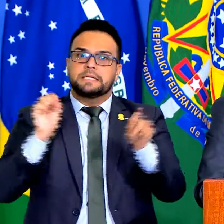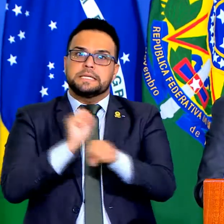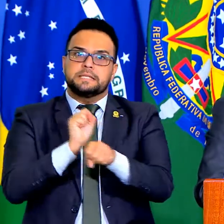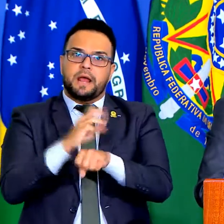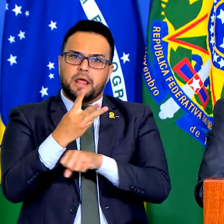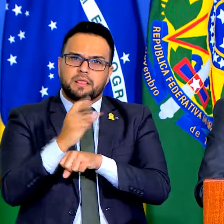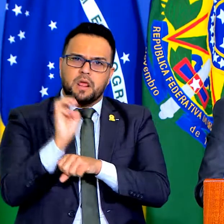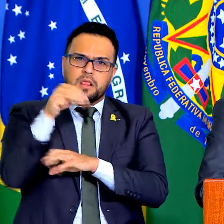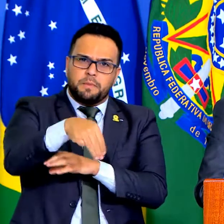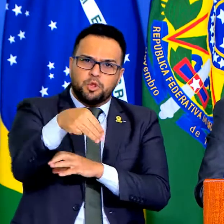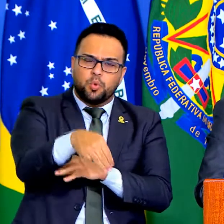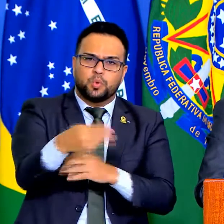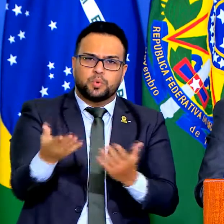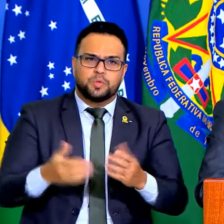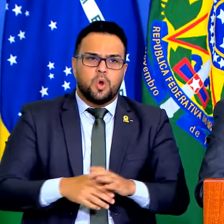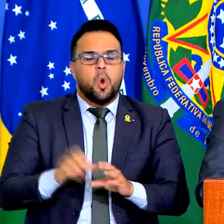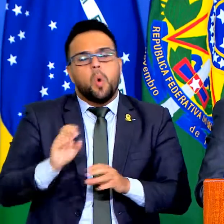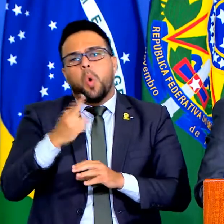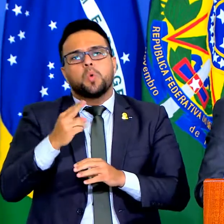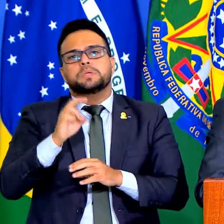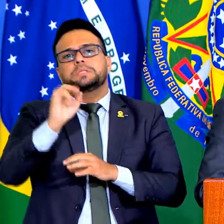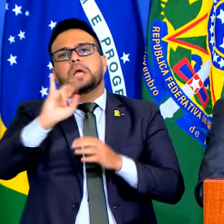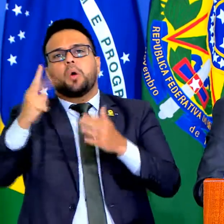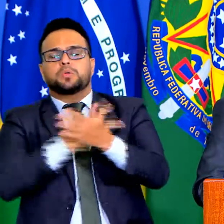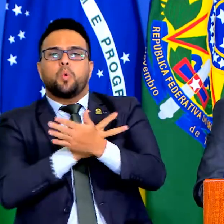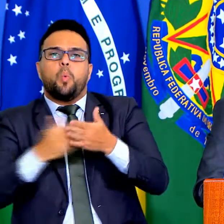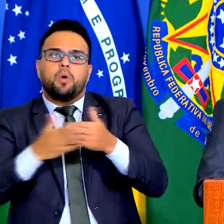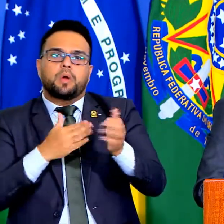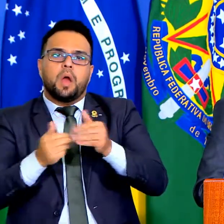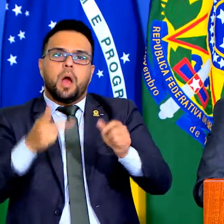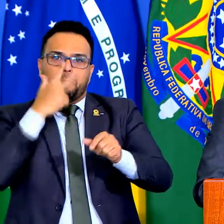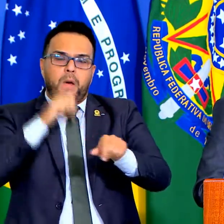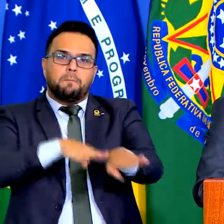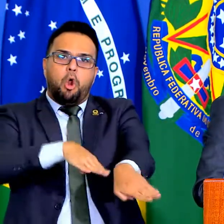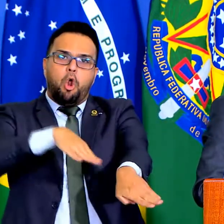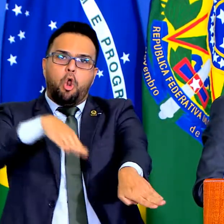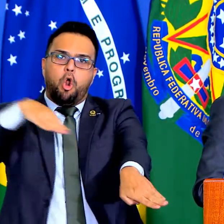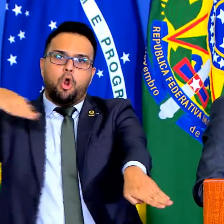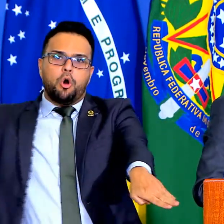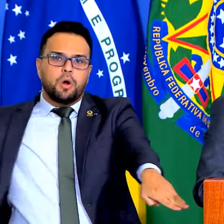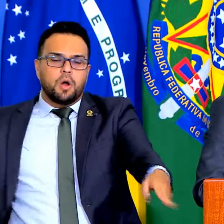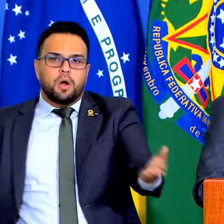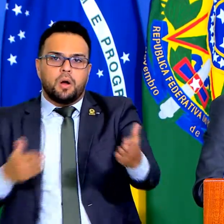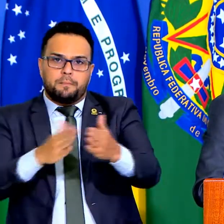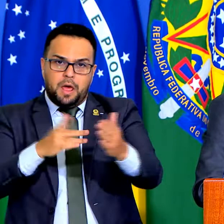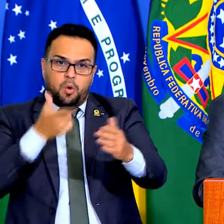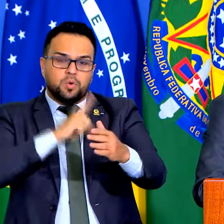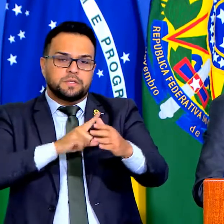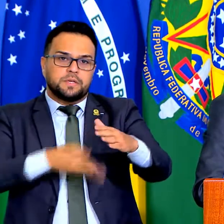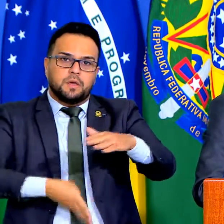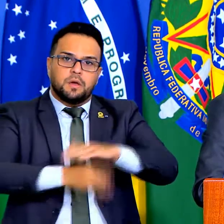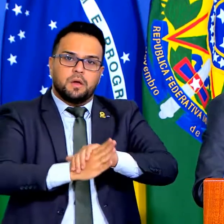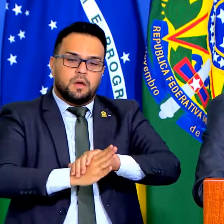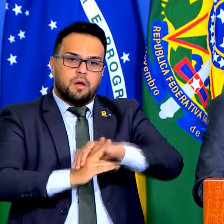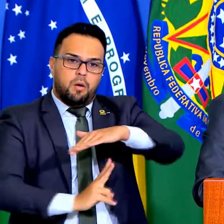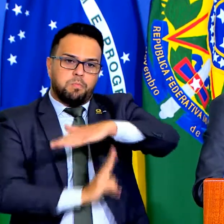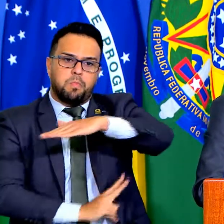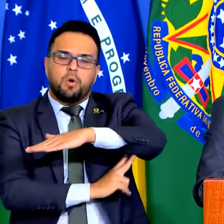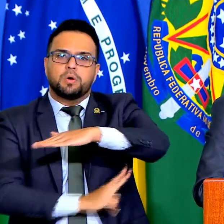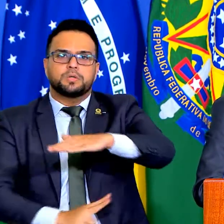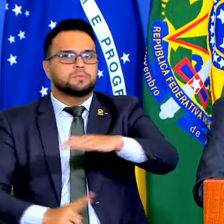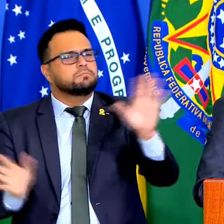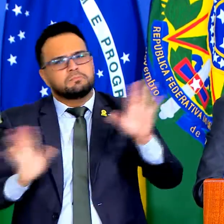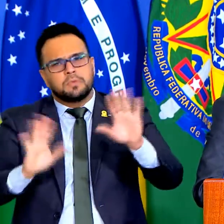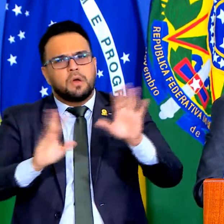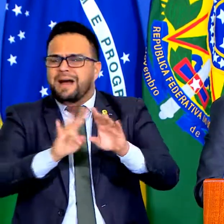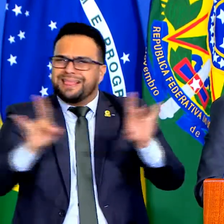ou um outro caso qualquer, ficar duas horas na fila para atravessar uma ponte, determinamos aqui, vamos concluir o que foi feito,